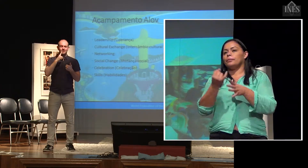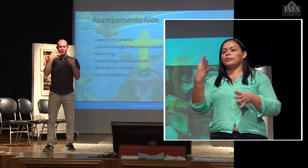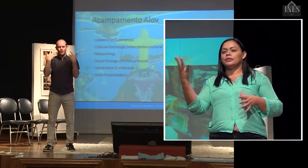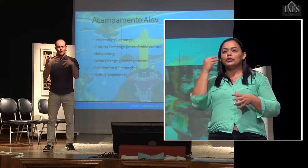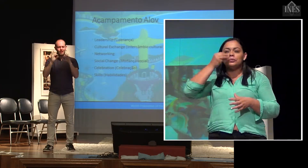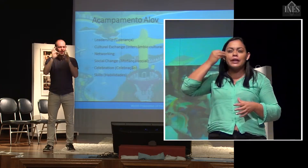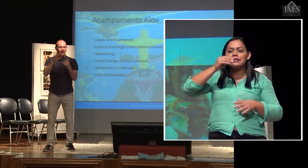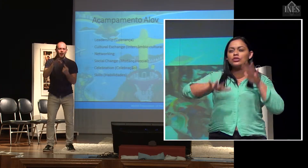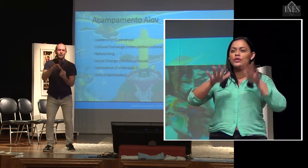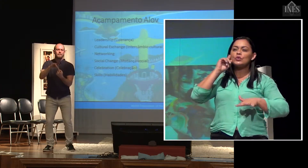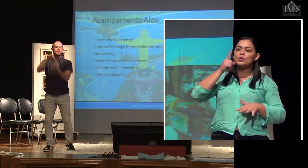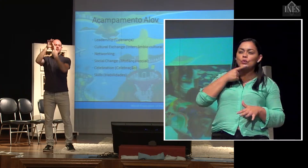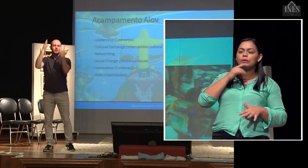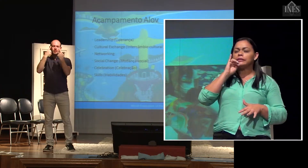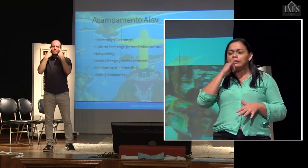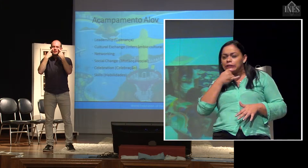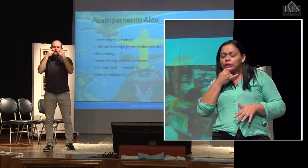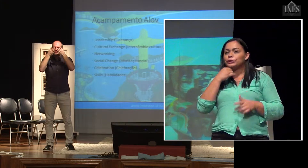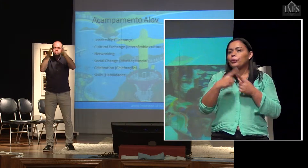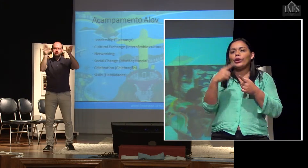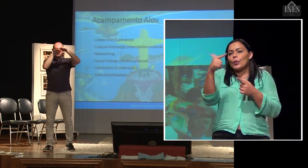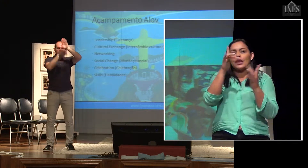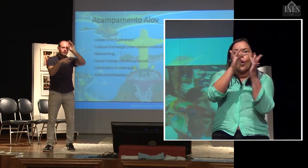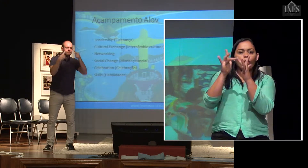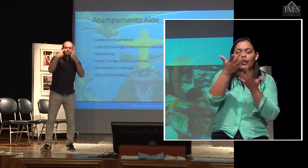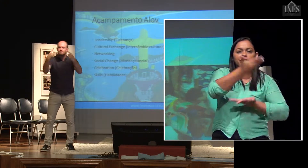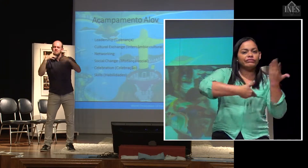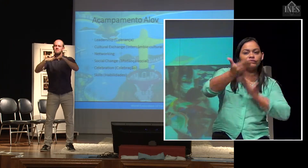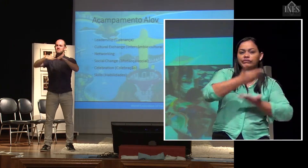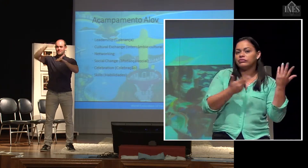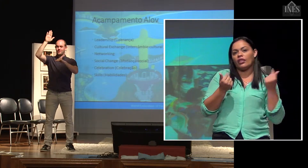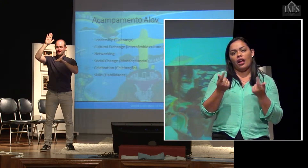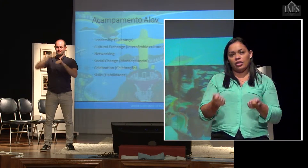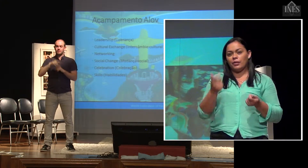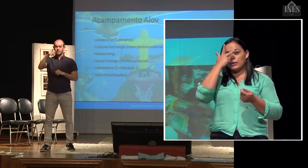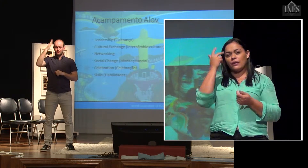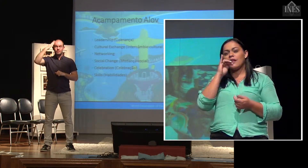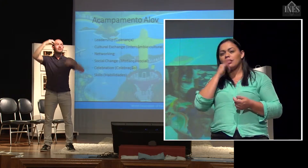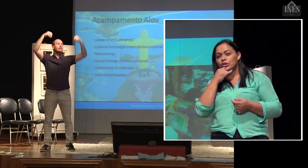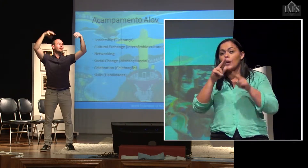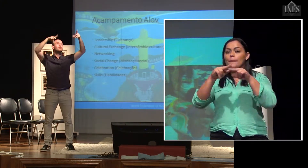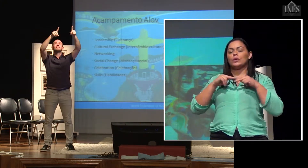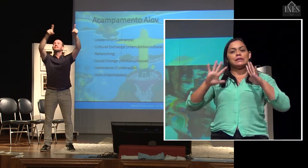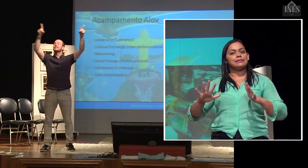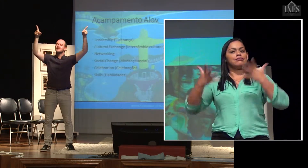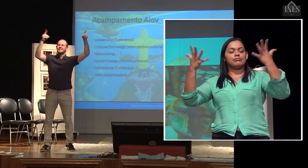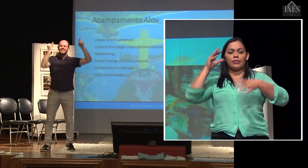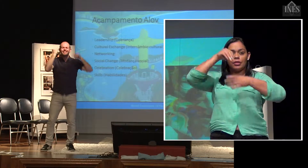cabisbaixas porque não tem com quem conversar, não tem para quem mostrar alguma coisa que sabe. Então, a nossa concepção de celebração dentro do acampamento é a